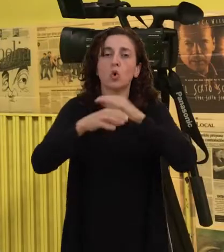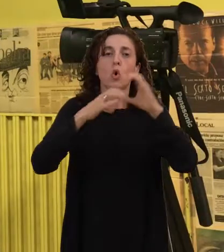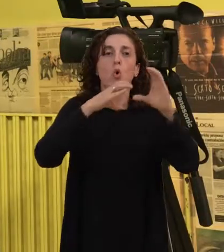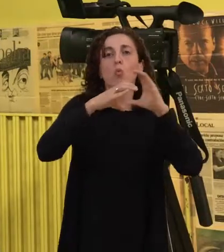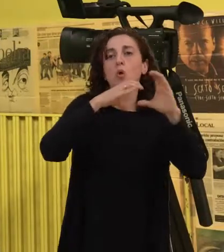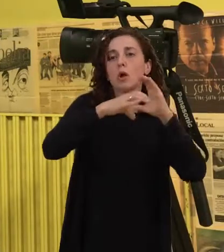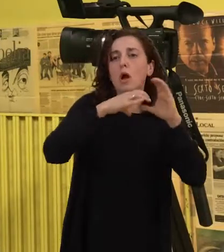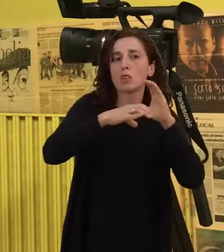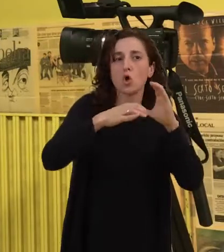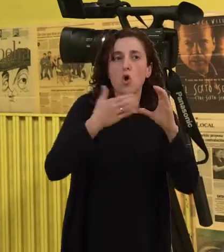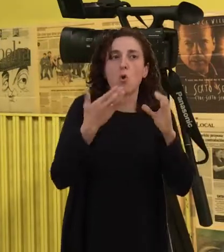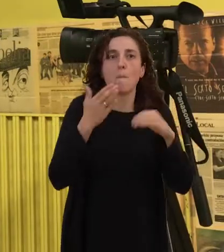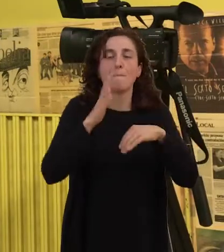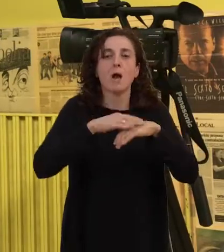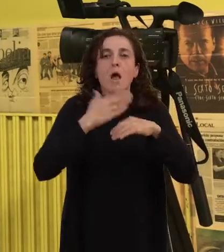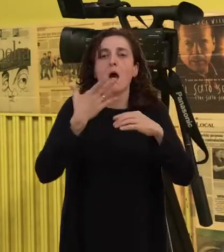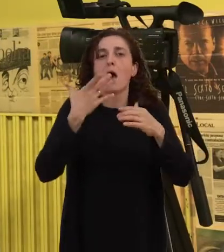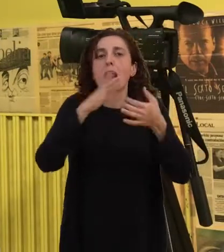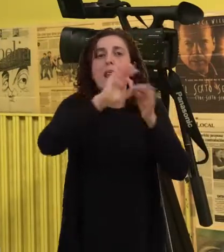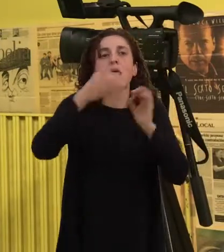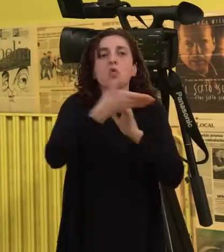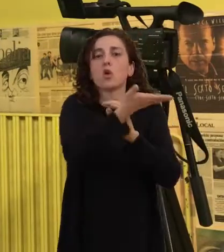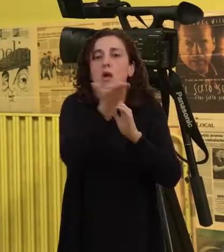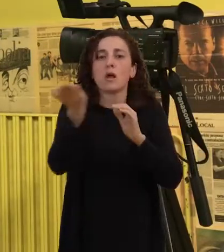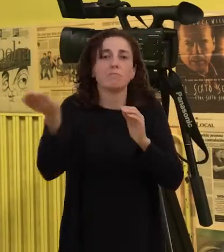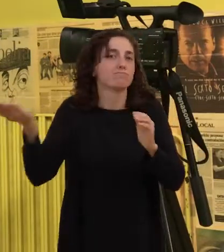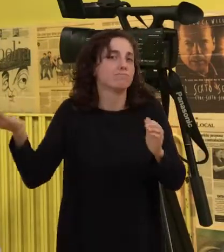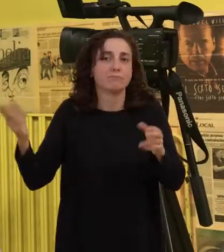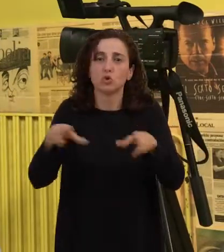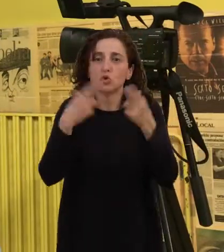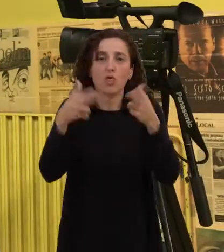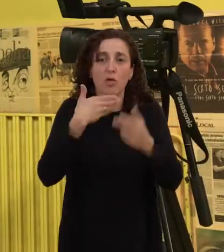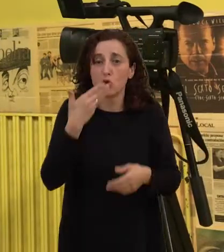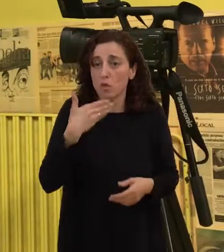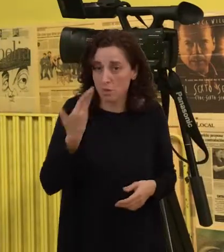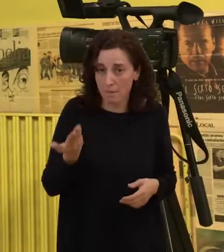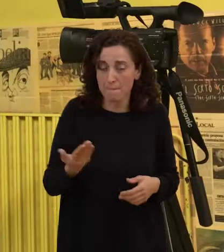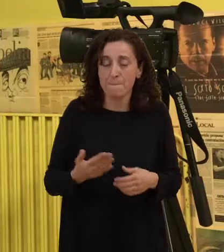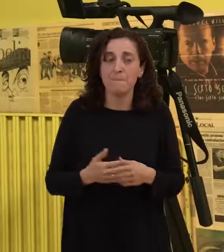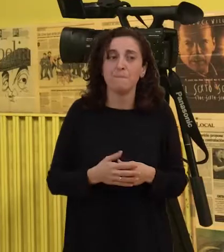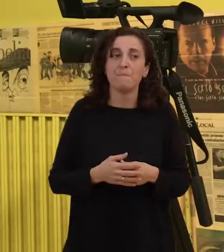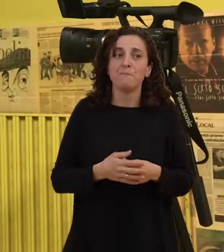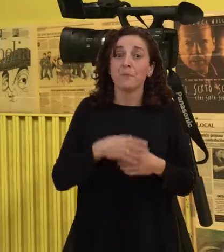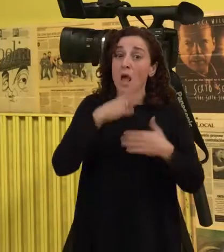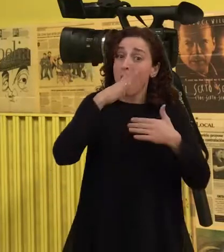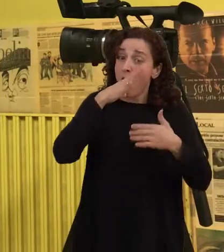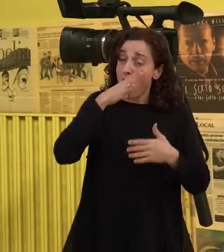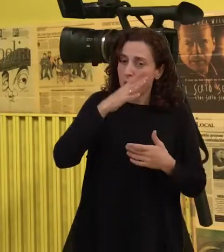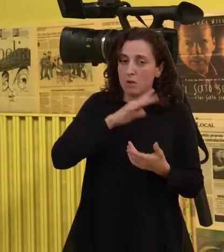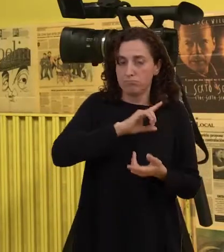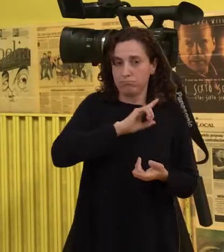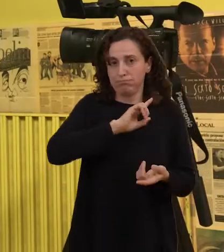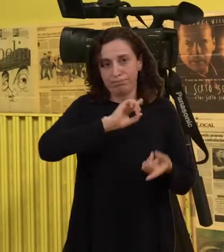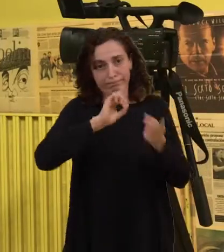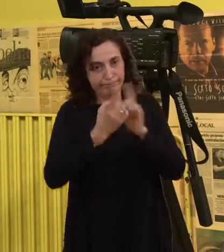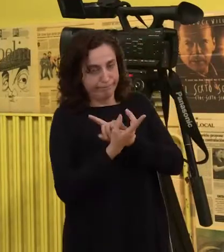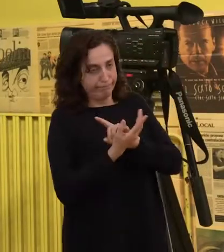para poder relacionarse con a sociedade oyente. Agora, se esa